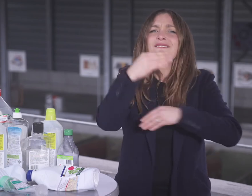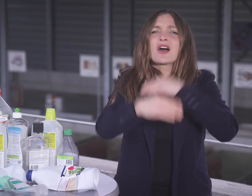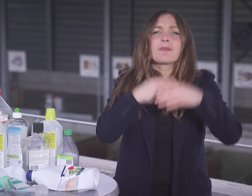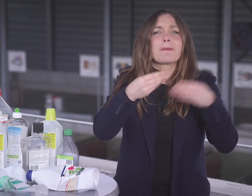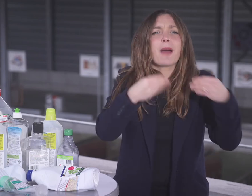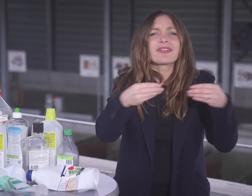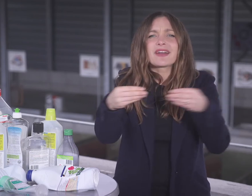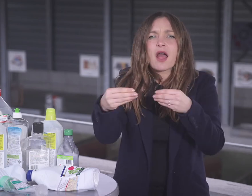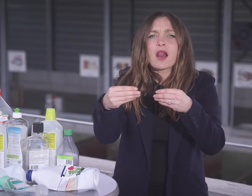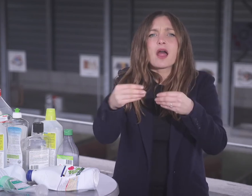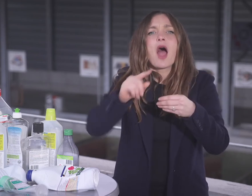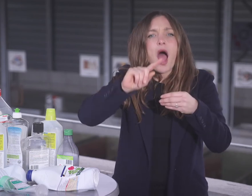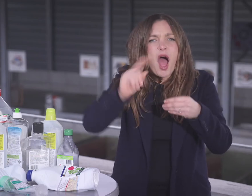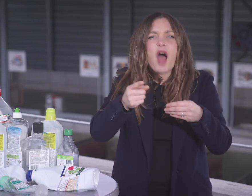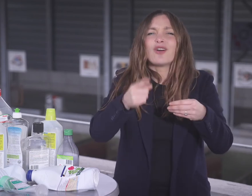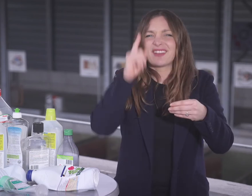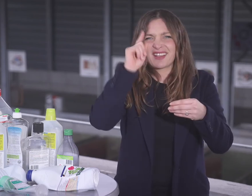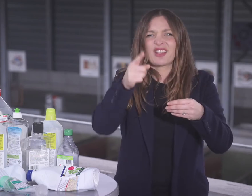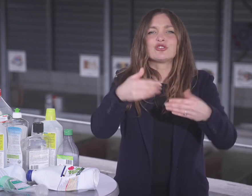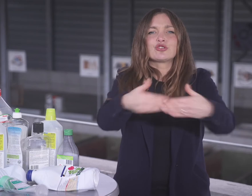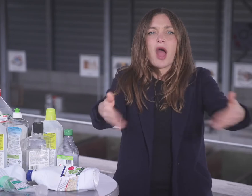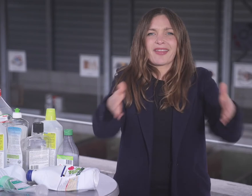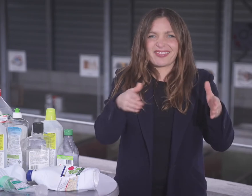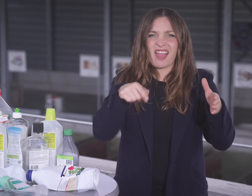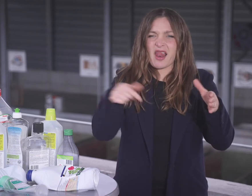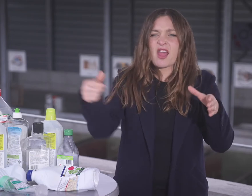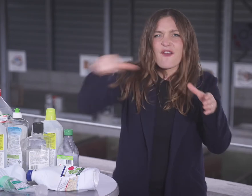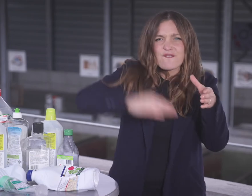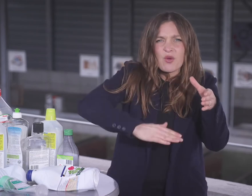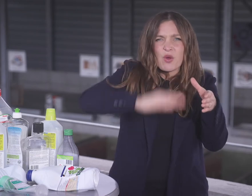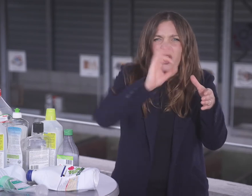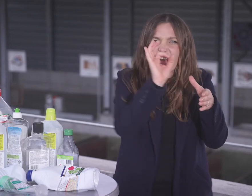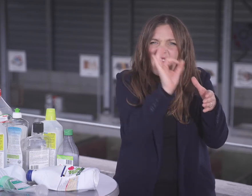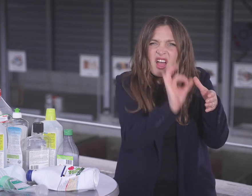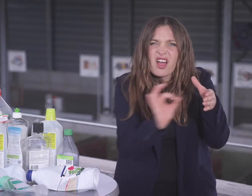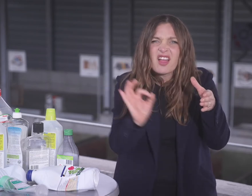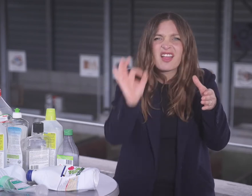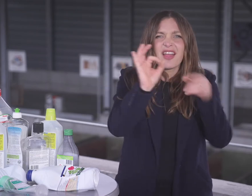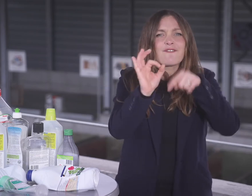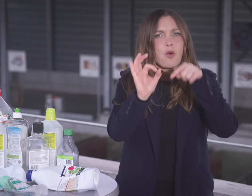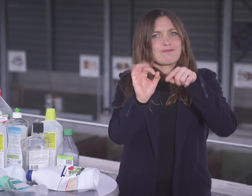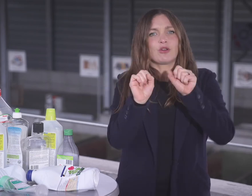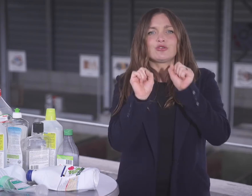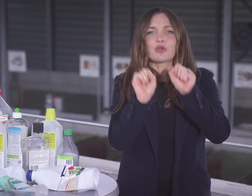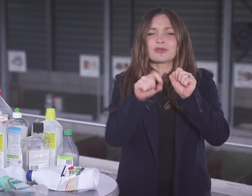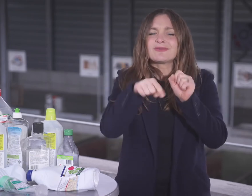Plastikbecher und Taschen, Folien, Fleisch-, Gemüse und Früchteverpackungen,